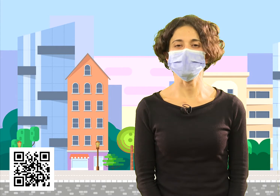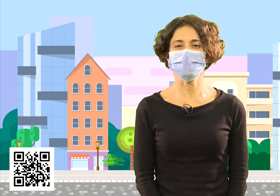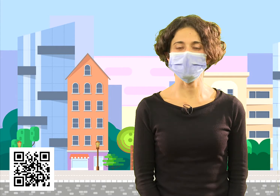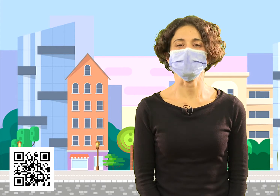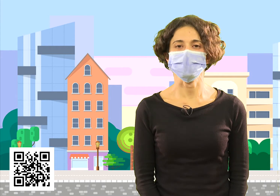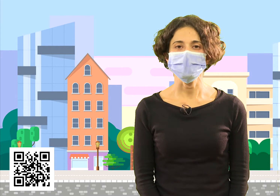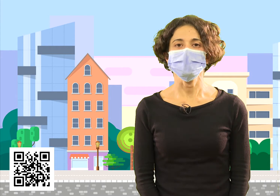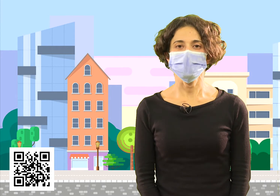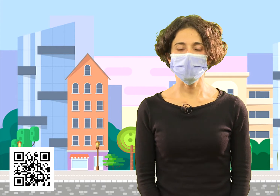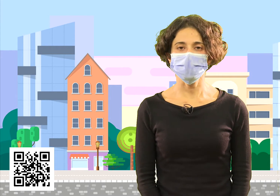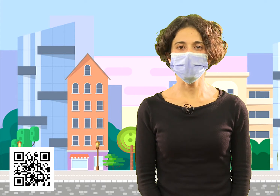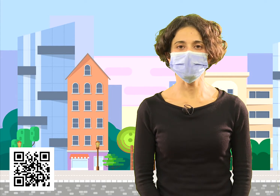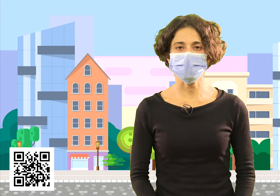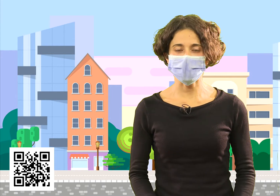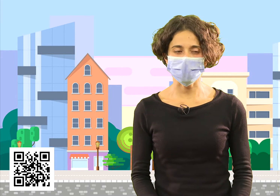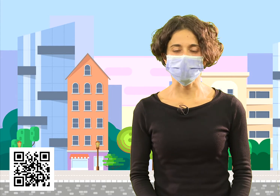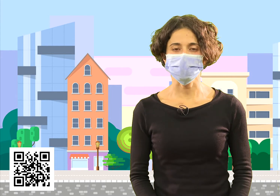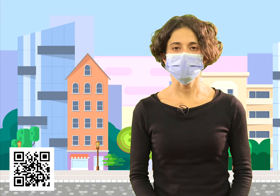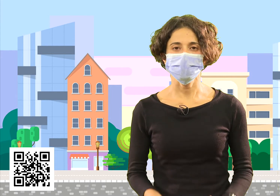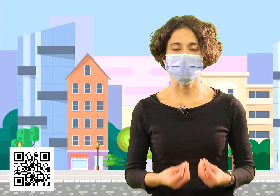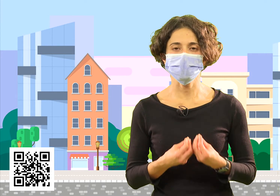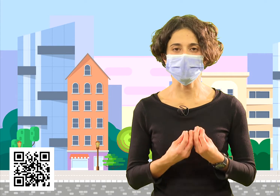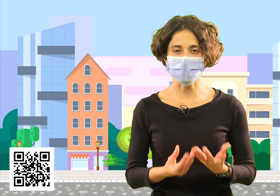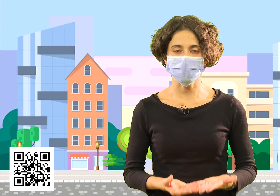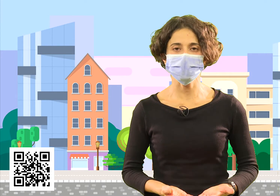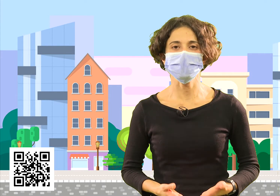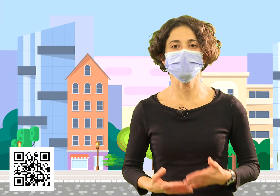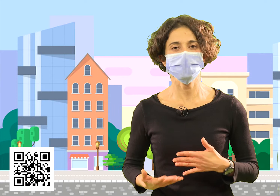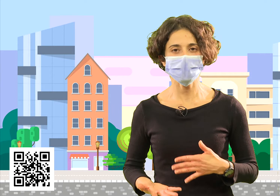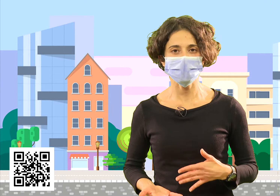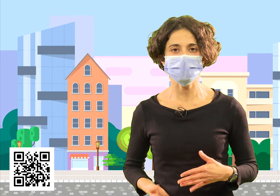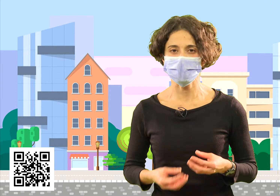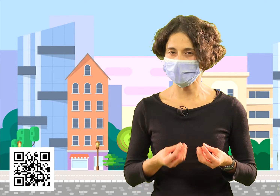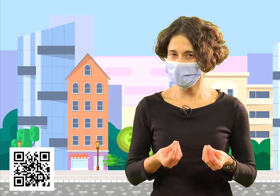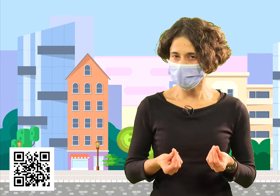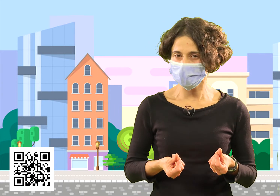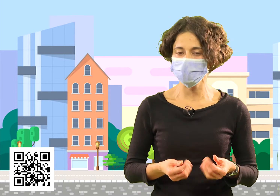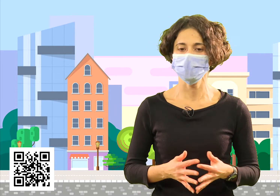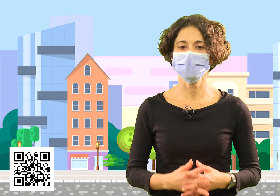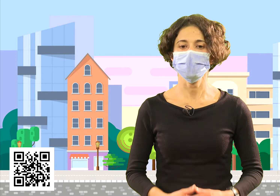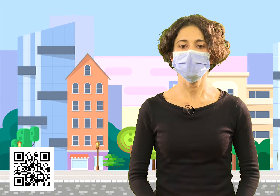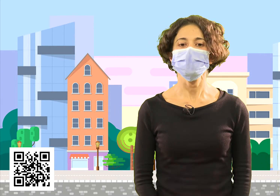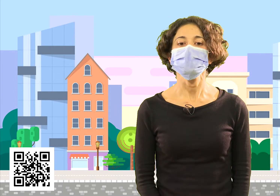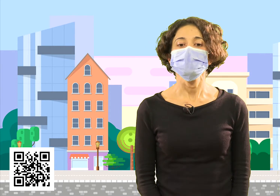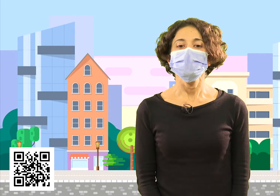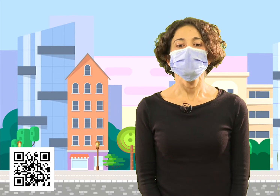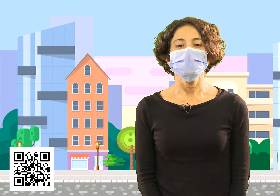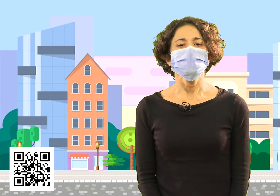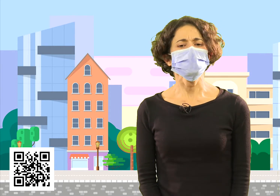Efectivamente, colores pardos, colores marrones, verdes, amarillos…